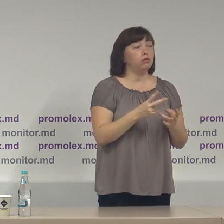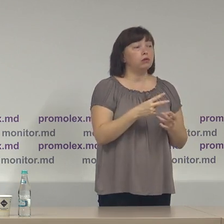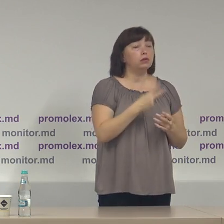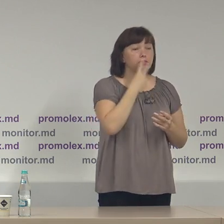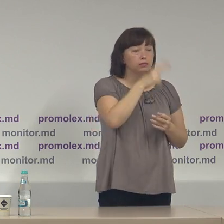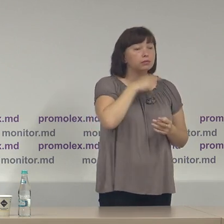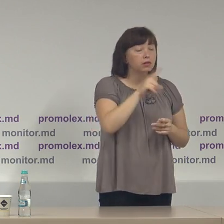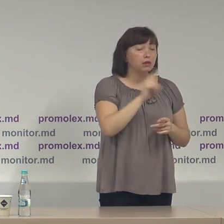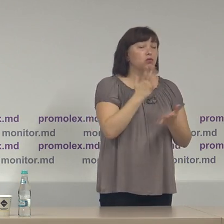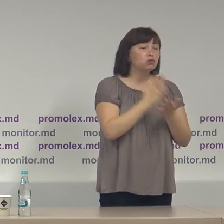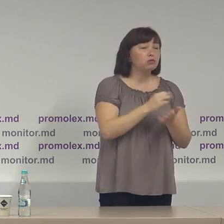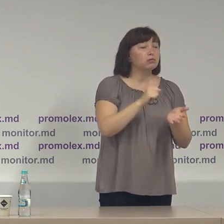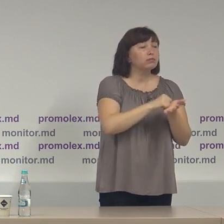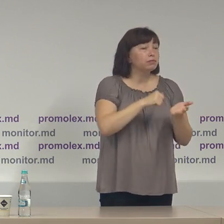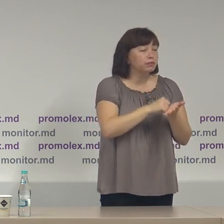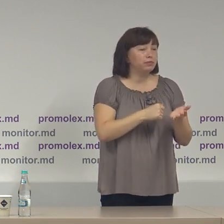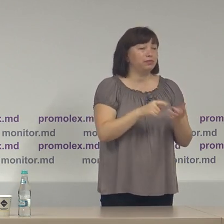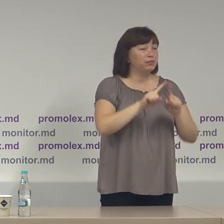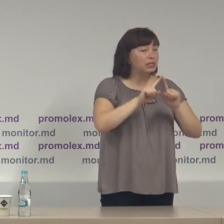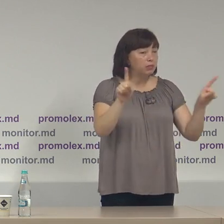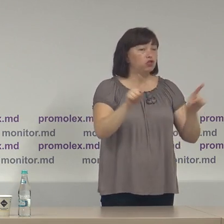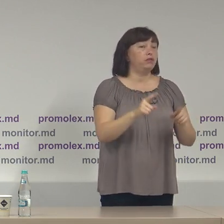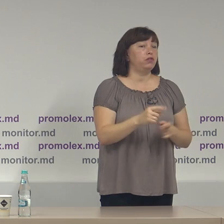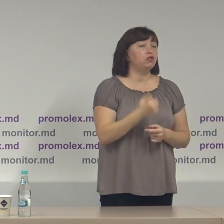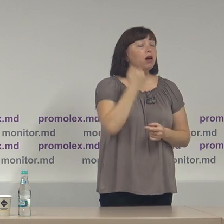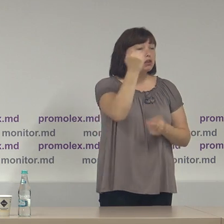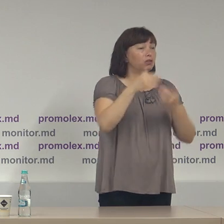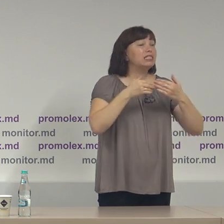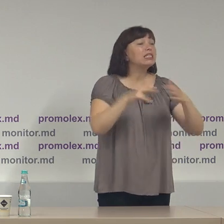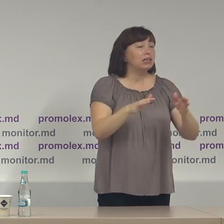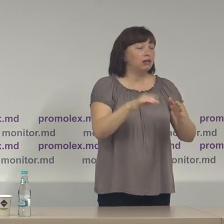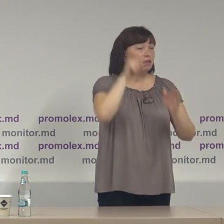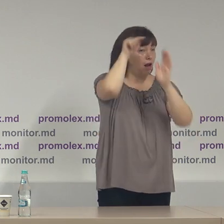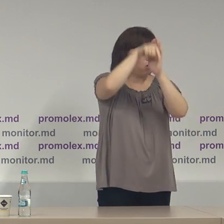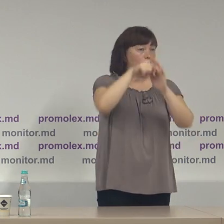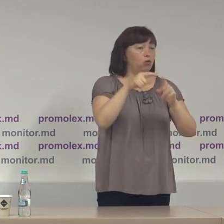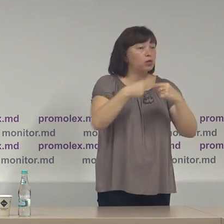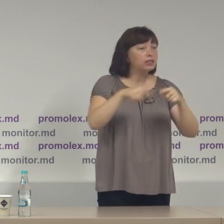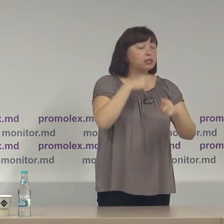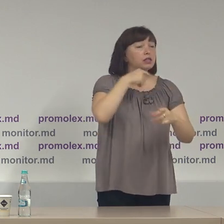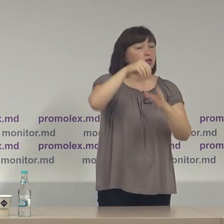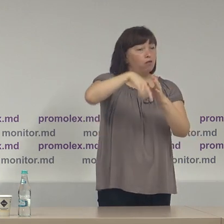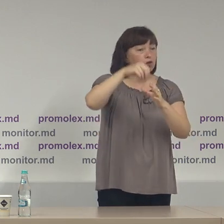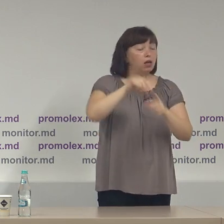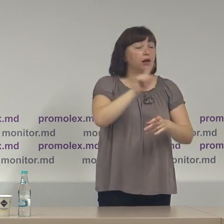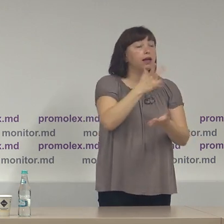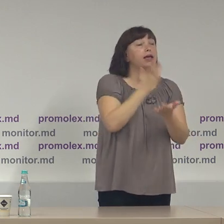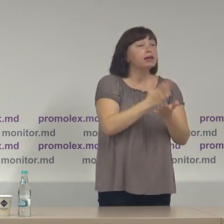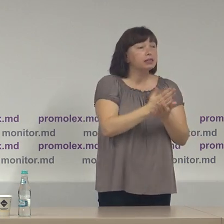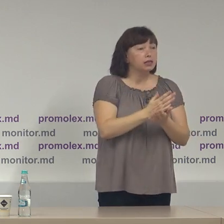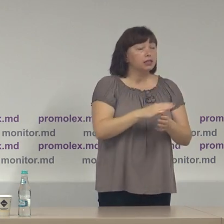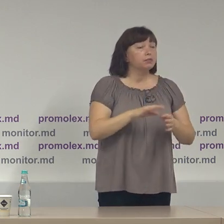atenție la anumite chestiuni specifice deschiderea acestor secții de votare că există